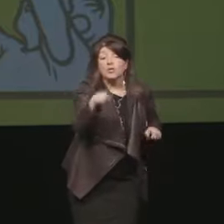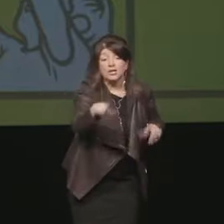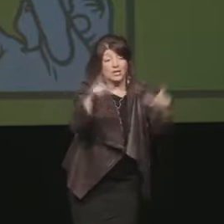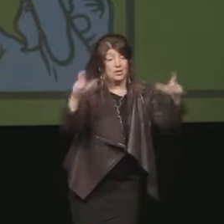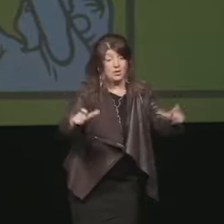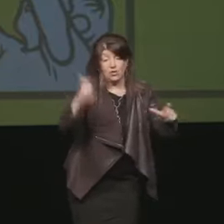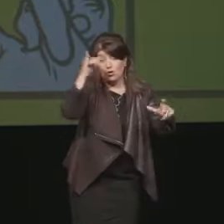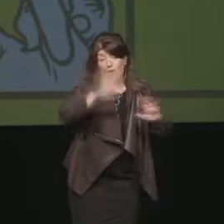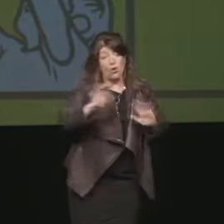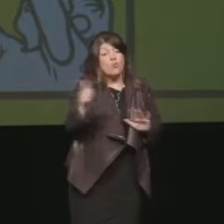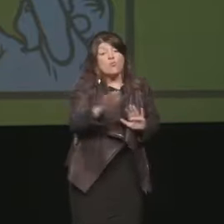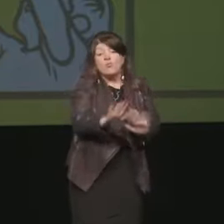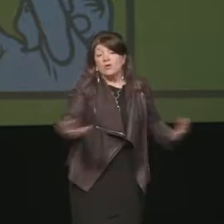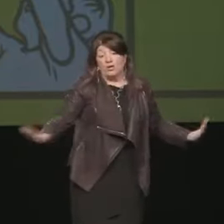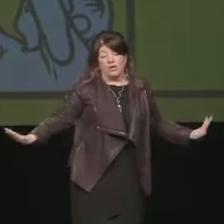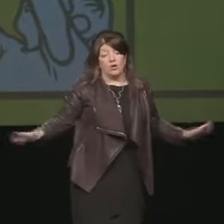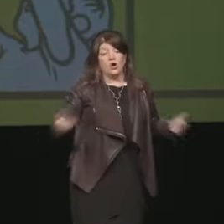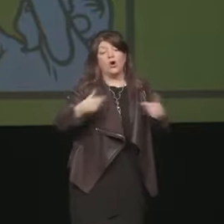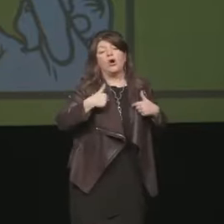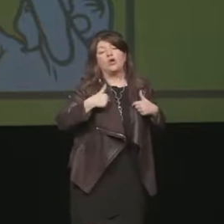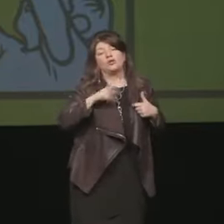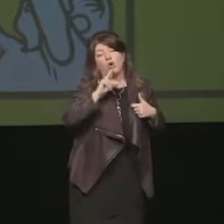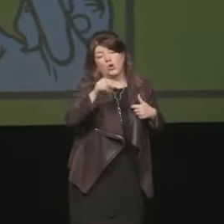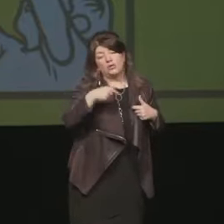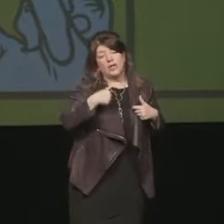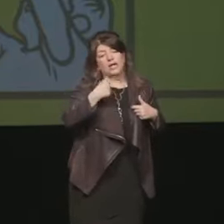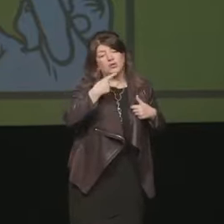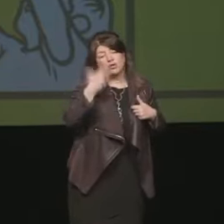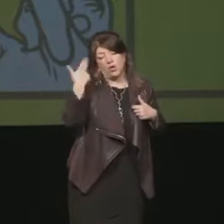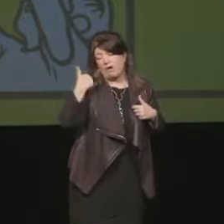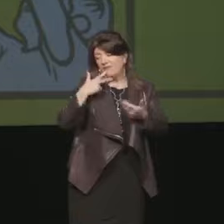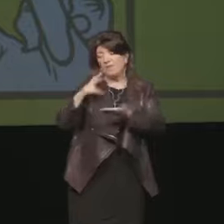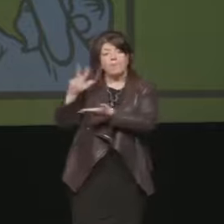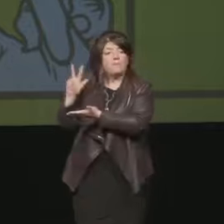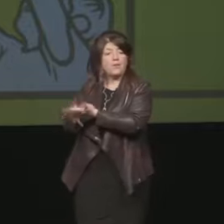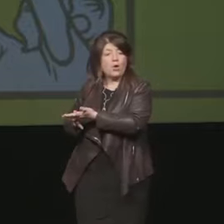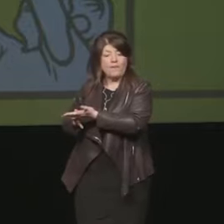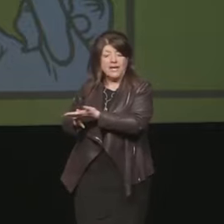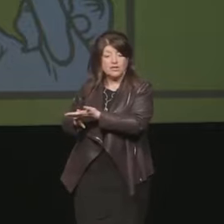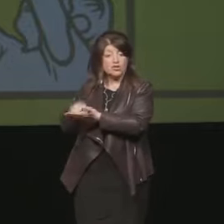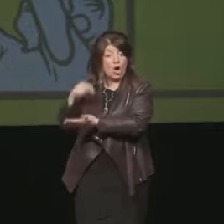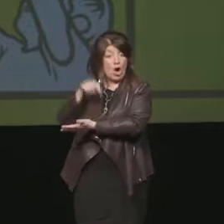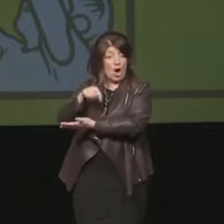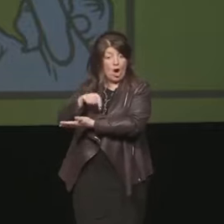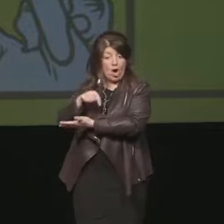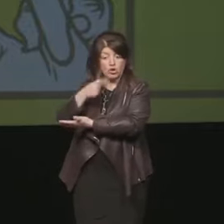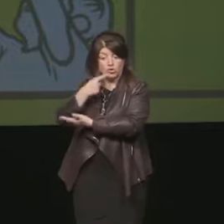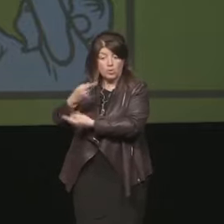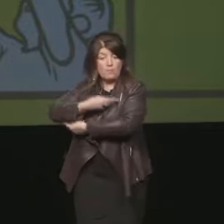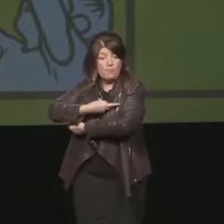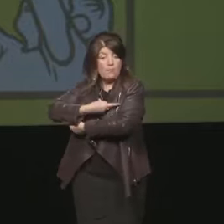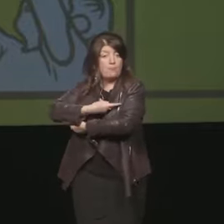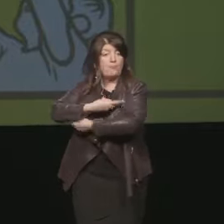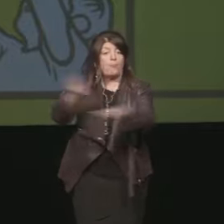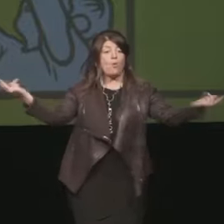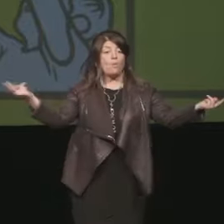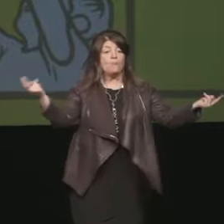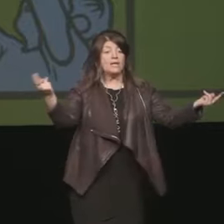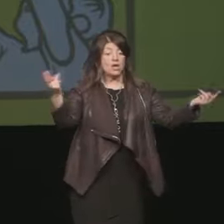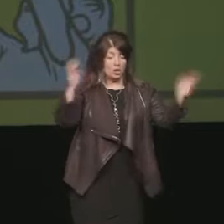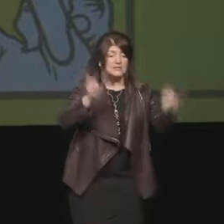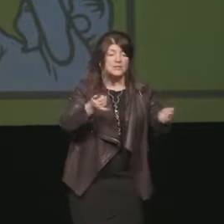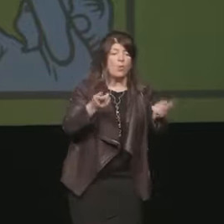io l'ho detto pubblicamente che l'avrei fatto questa cosa qui quindi lo dico perché è scommessa mi piace scommettere sul salone quante volte abbiamo scommesso ho fatto una scommessa